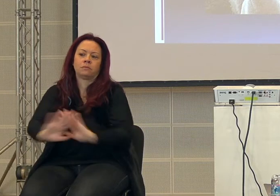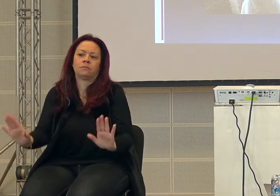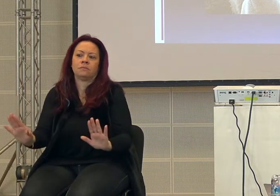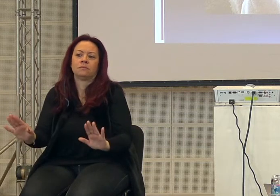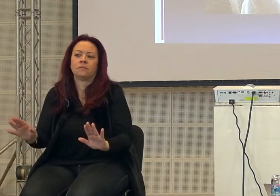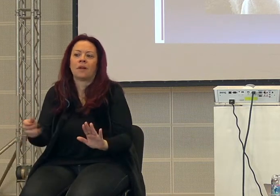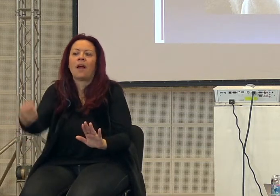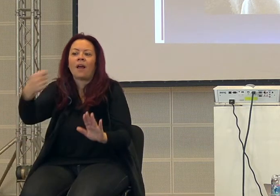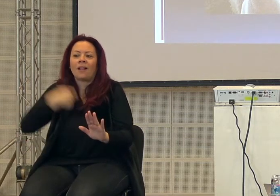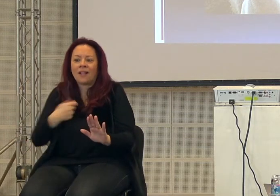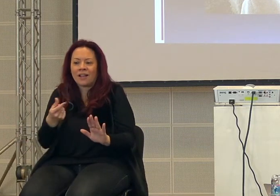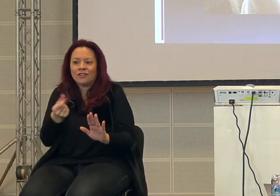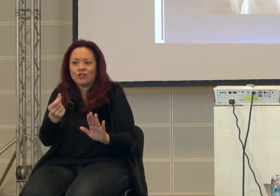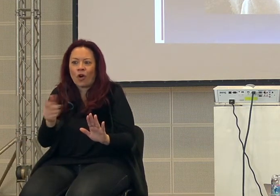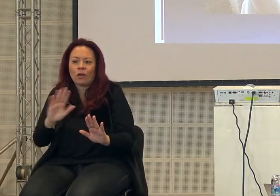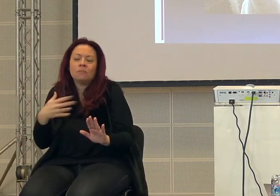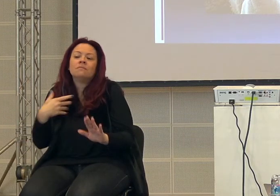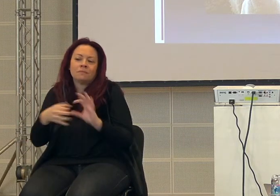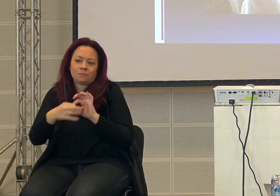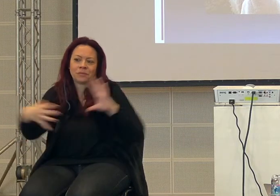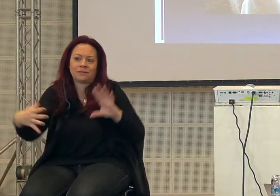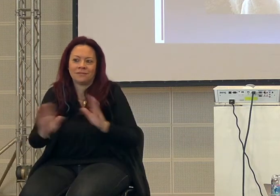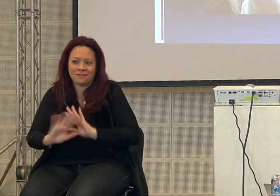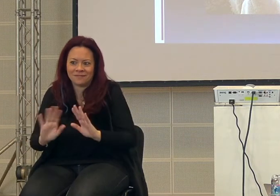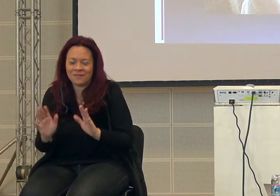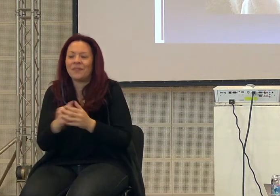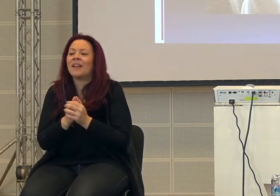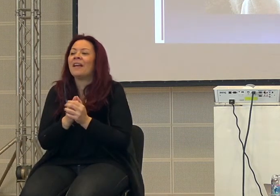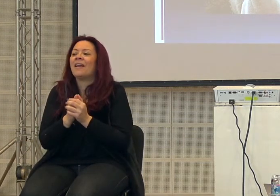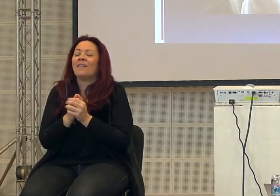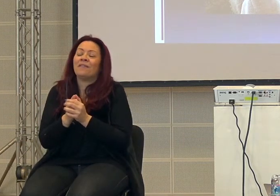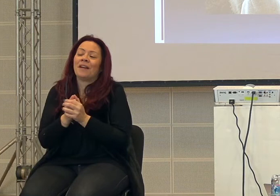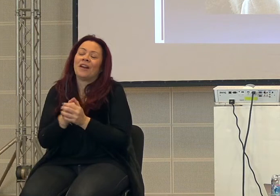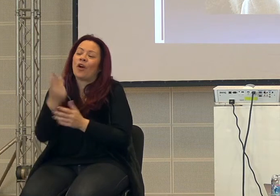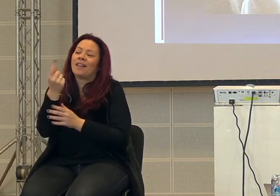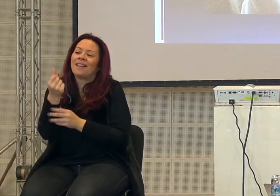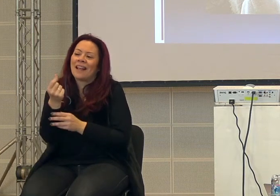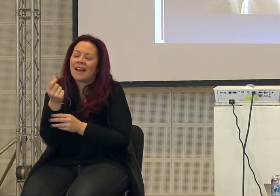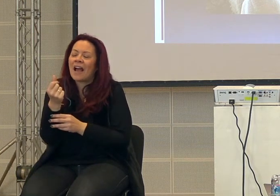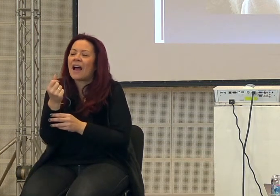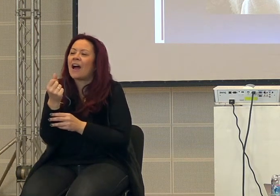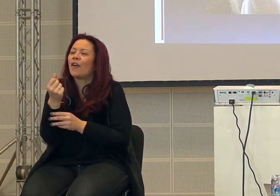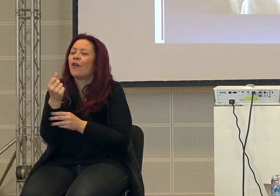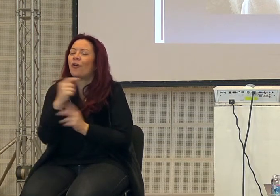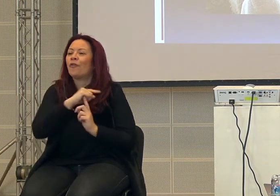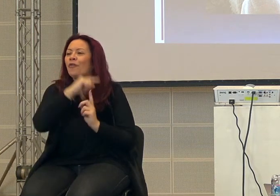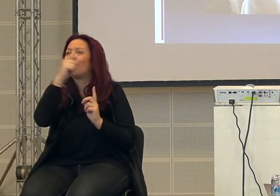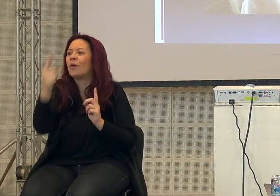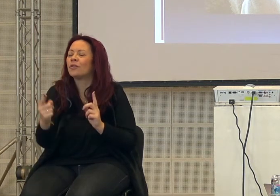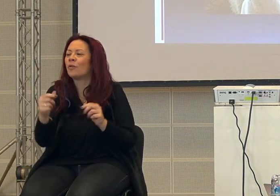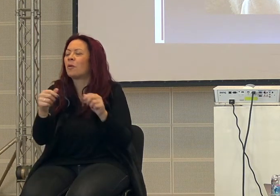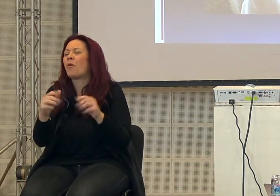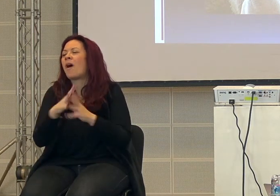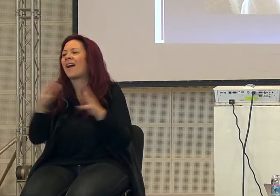soldi, non ci collaboriamo più. Però, visto in termini generali, il denaro è stato una delle grandi